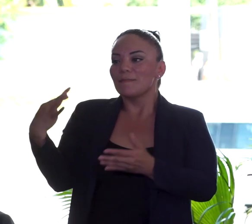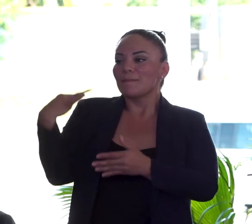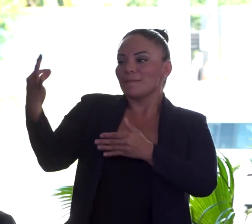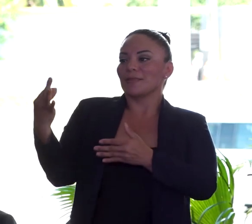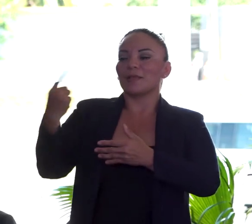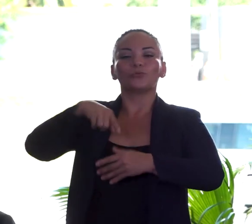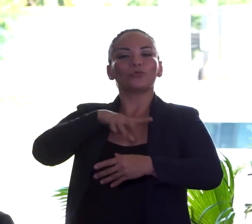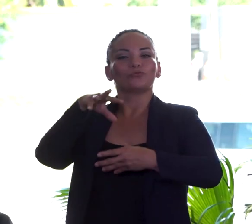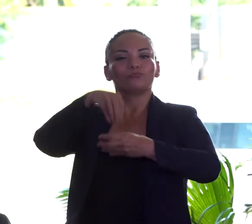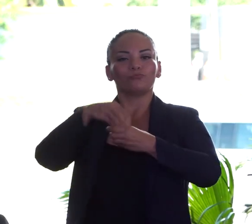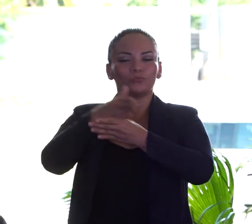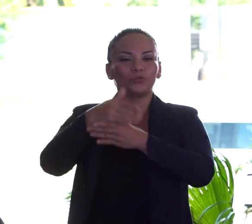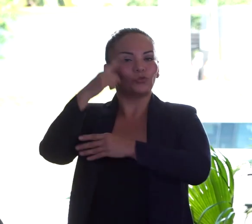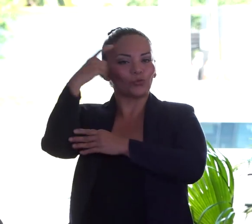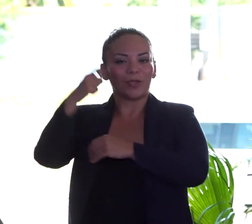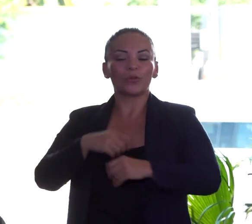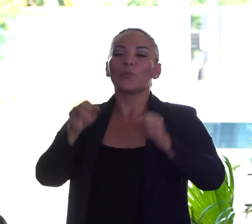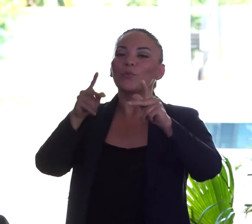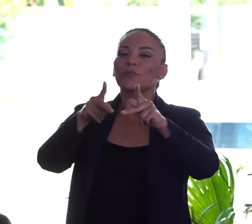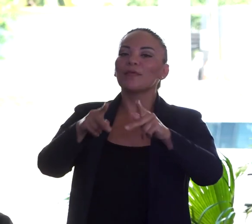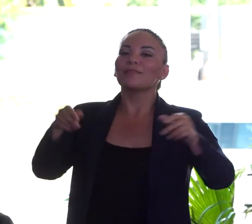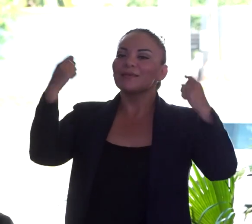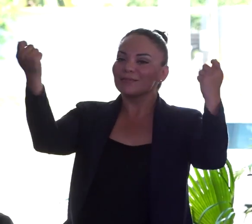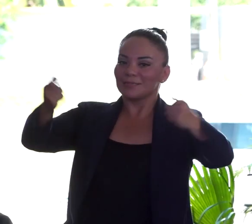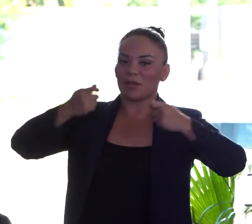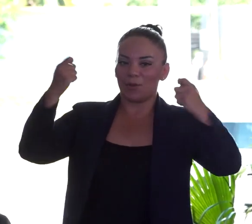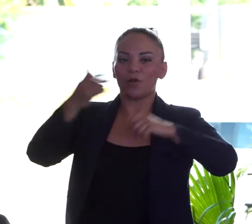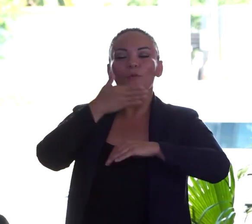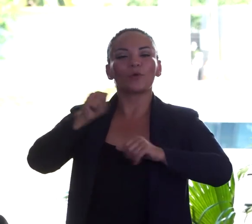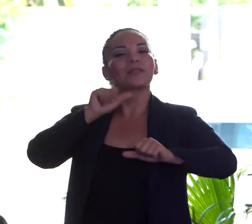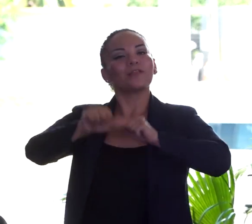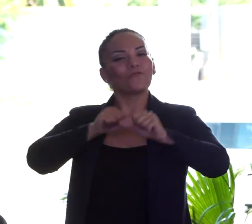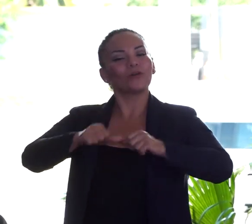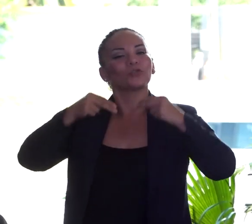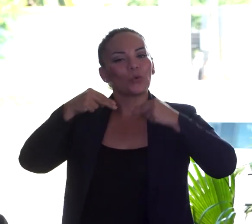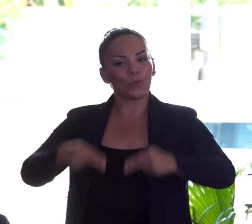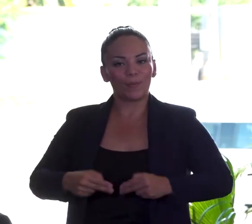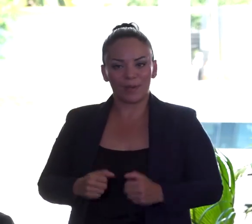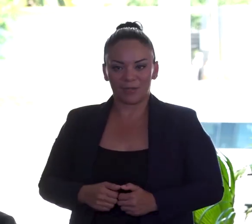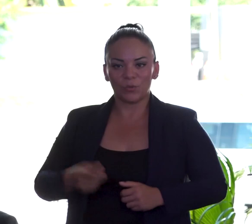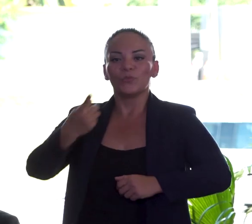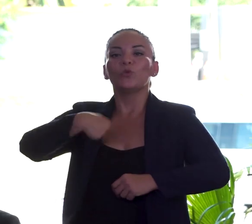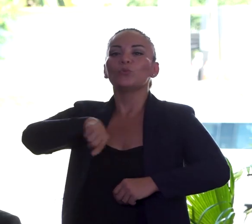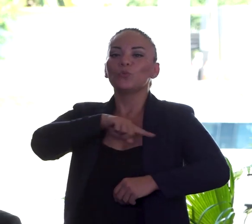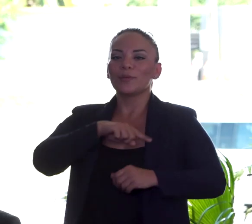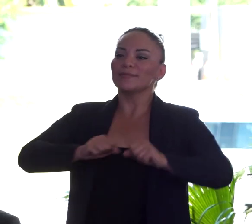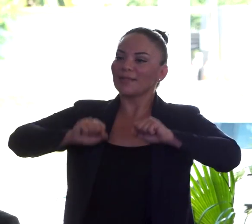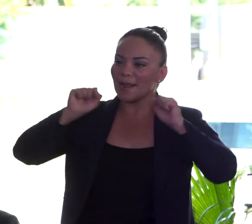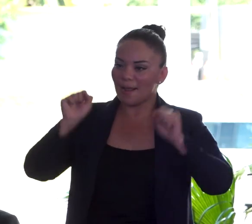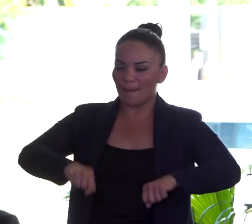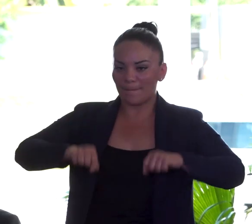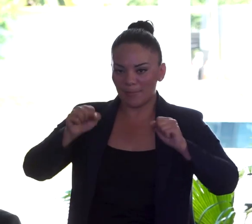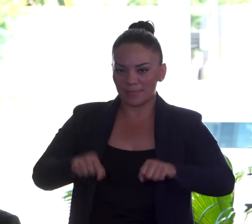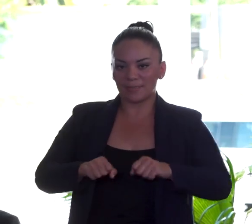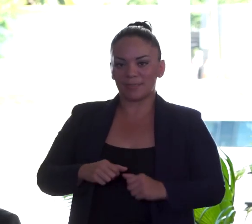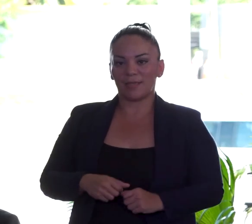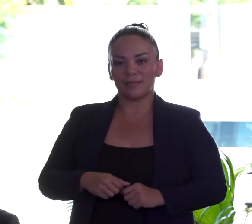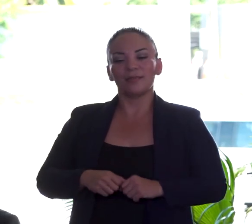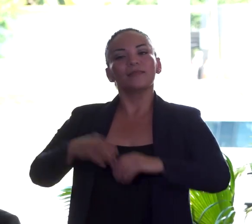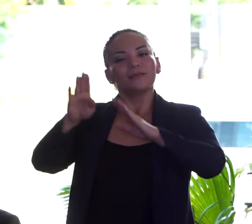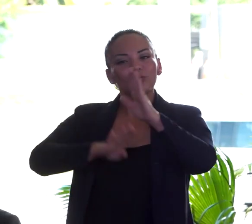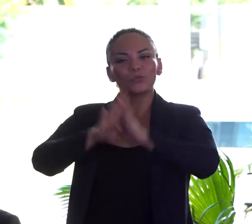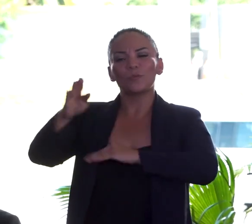la oportunidad de celebrar lo mejor del esfuerzo humano, nuestra capacidad de